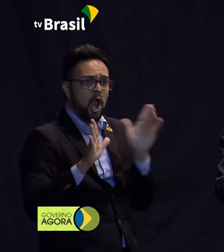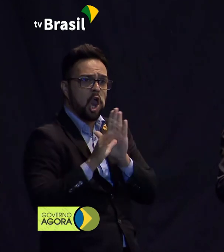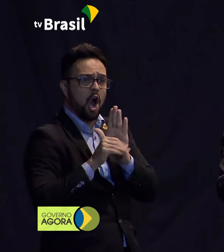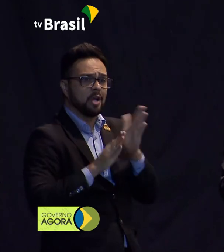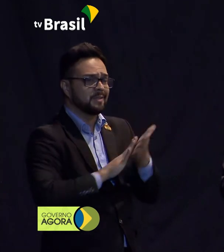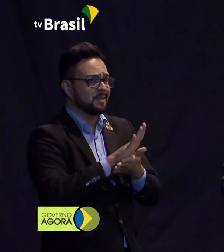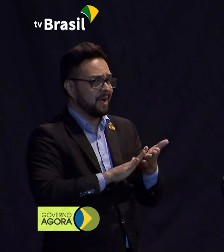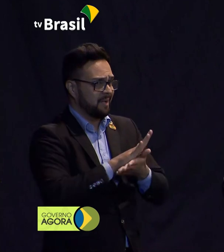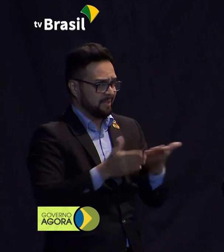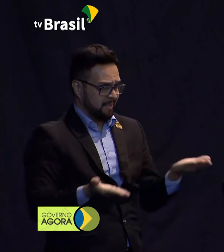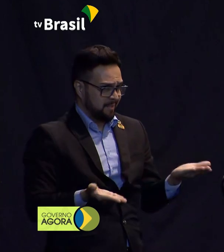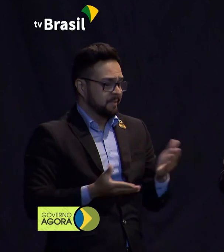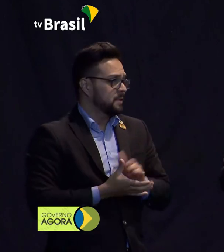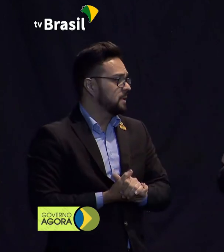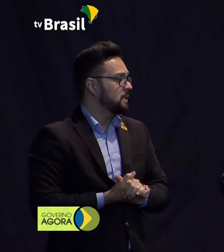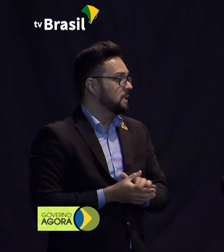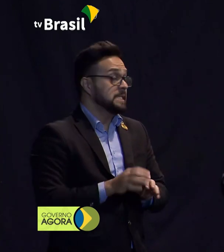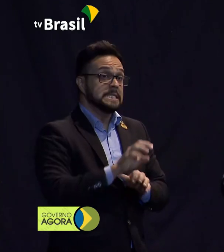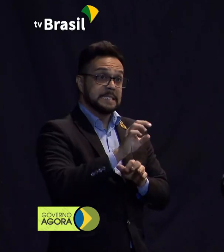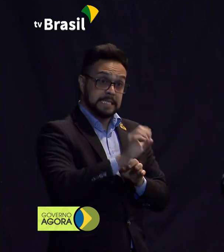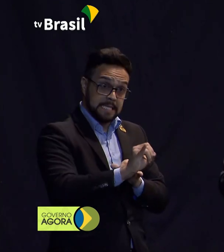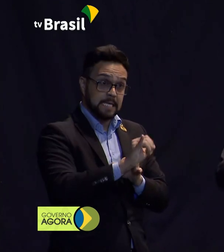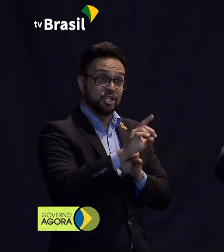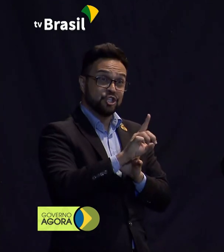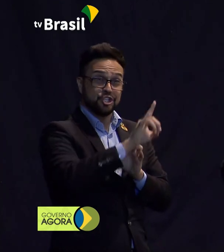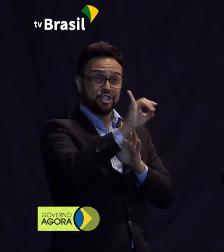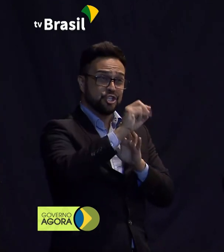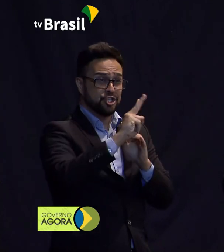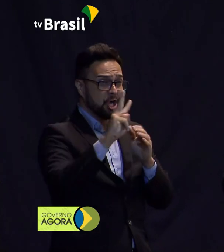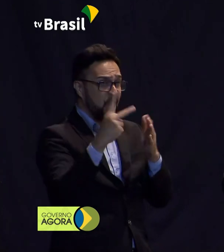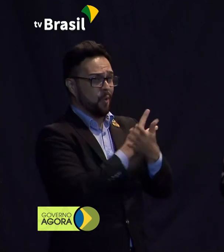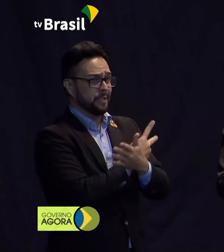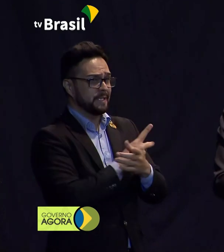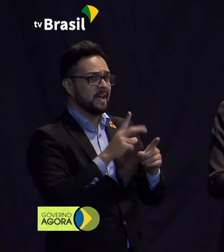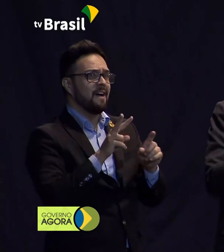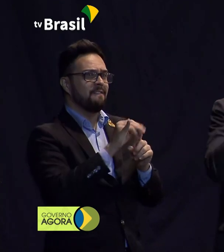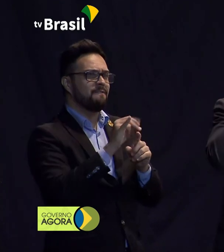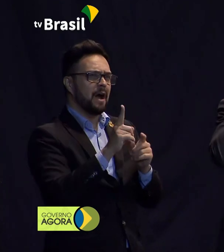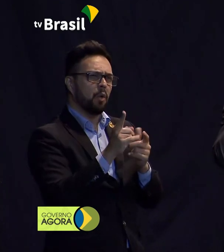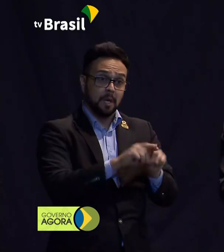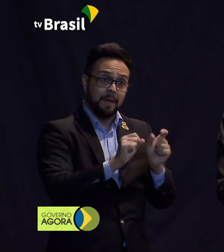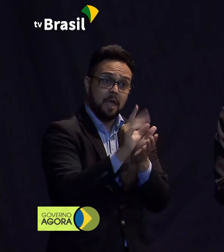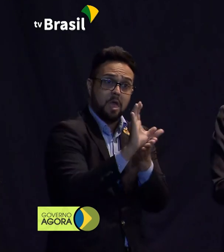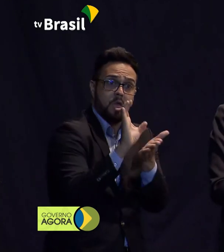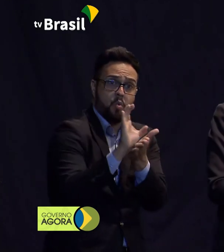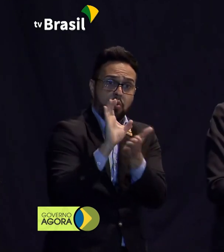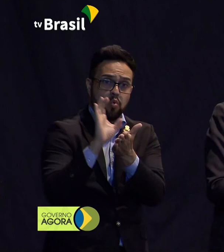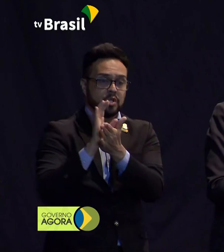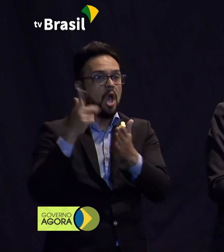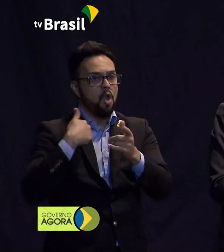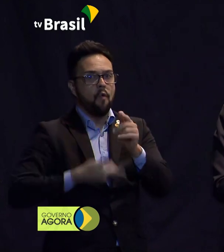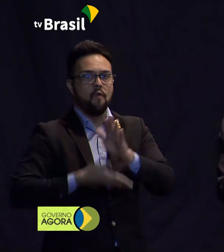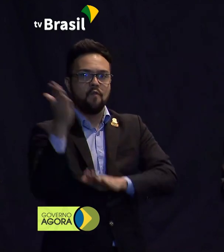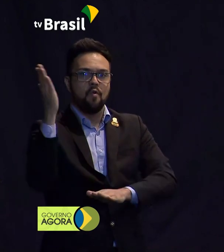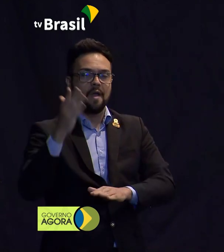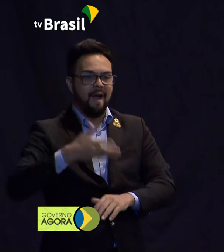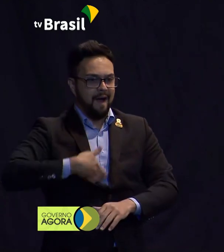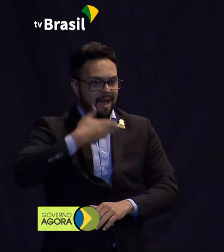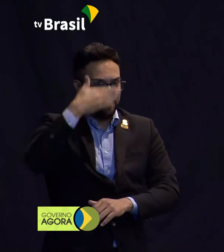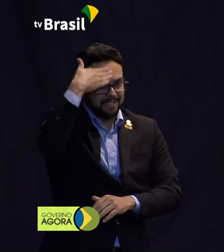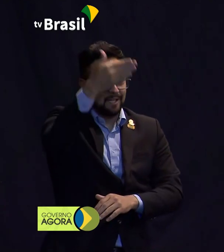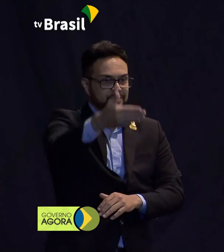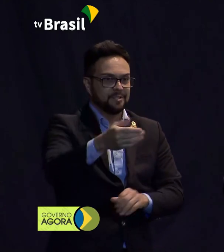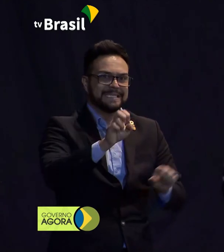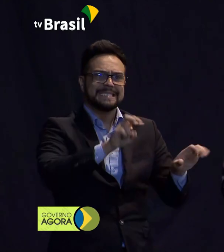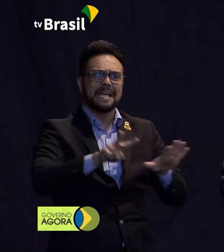E se um dia aparecer um desvio qualquer, nós vamos tomar devidas providências. Estive na Arábia Saudita há poucas